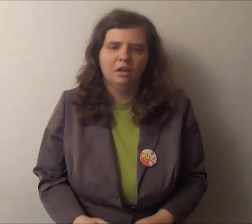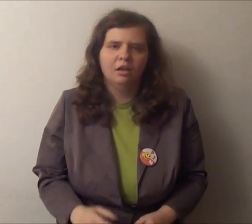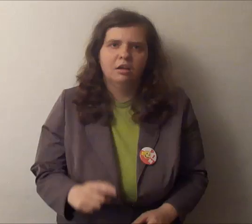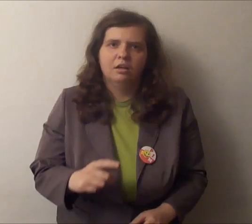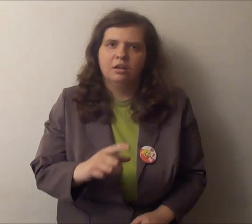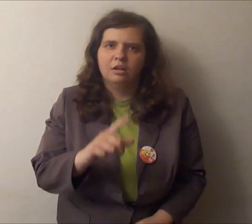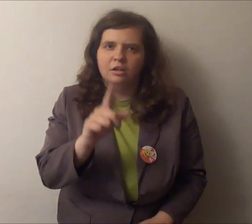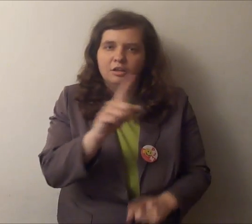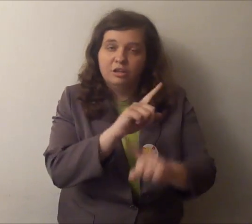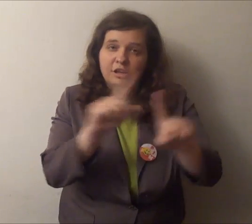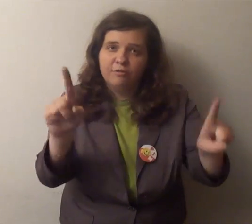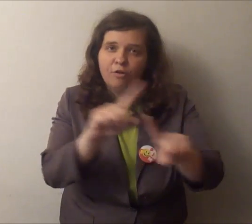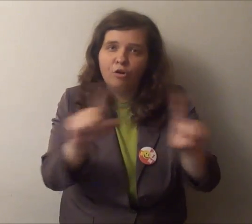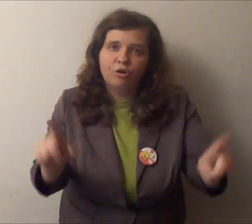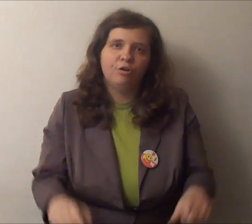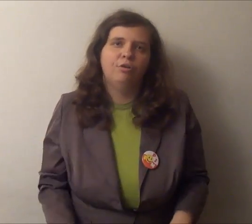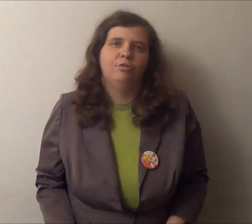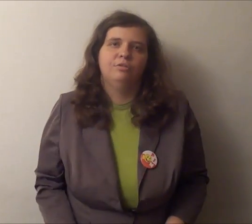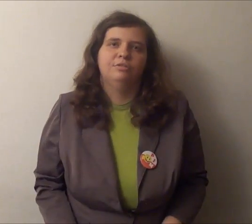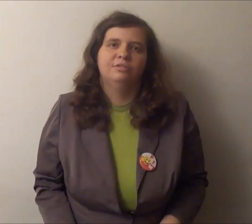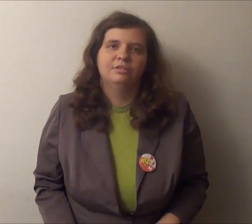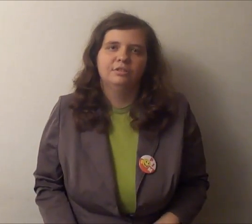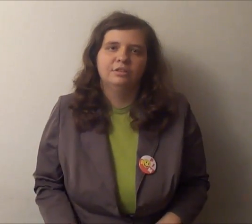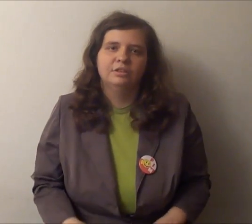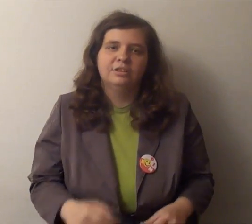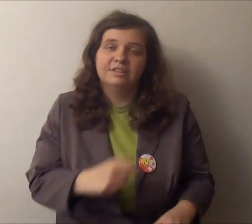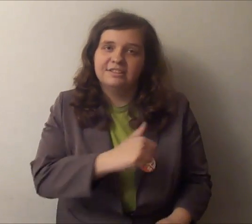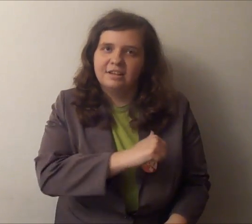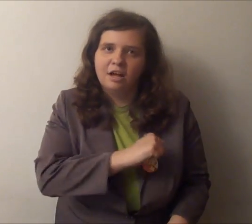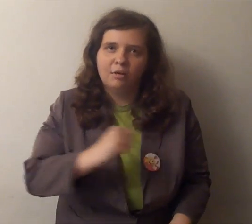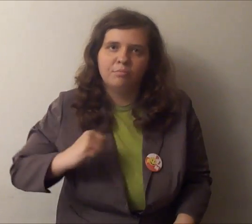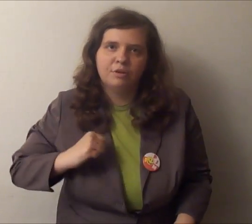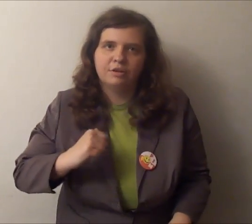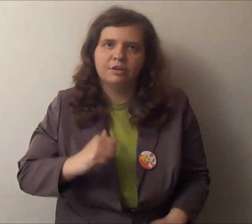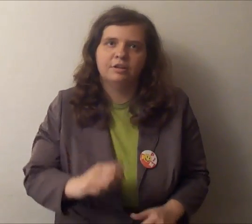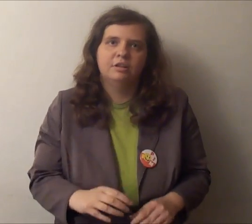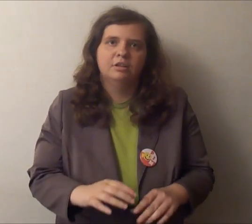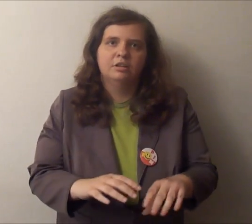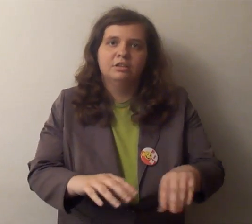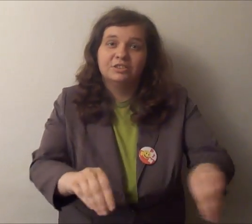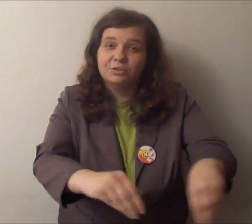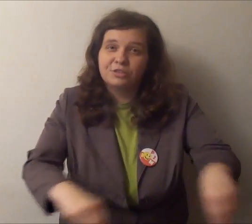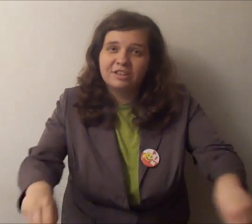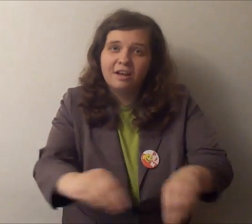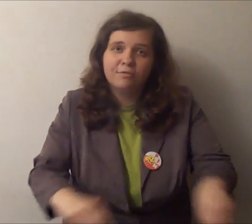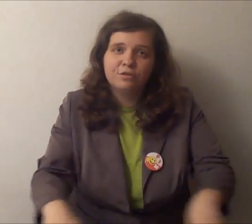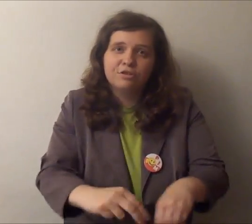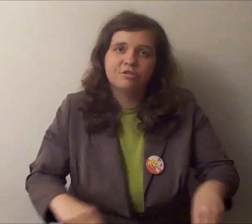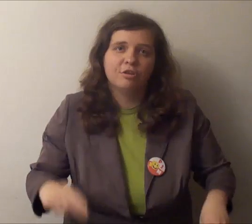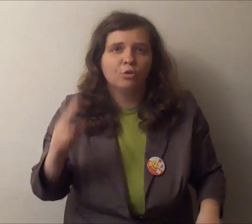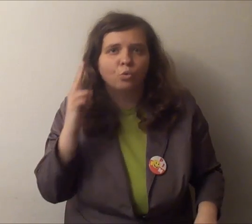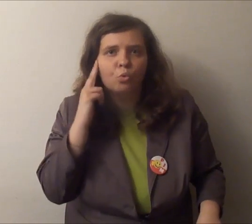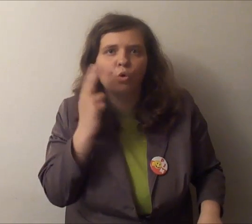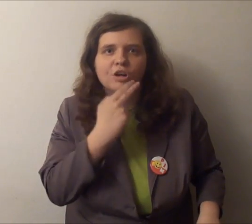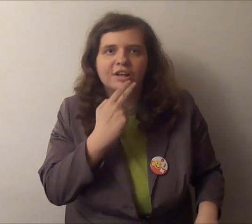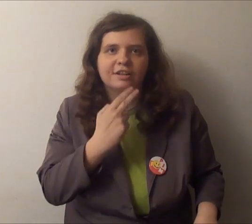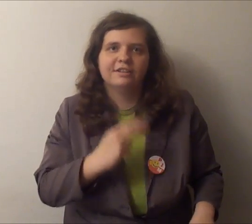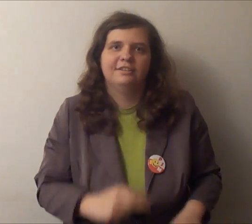Nie wolno samych zostawić głuchych.